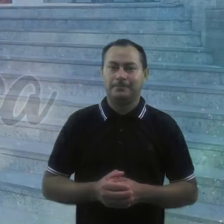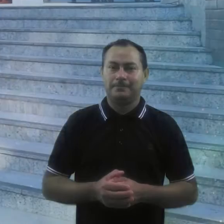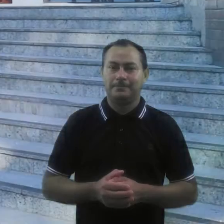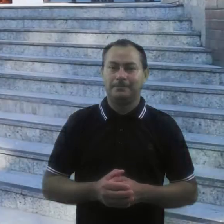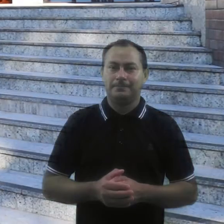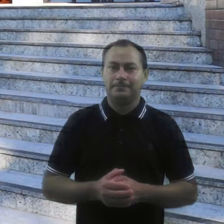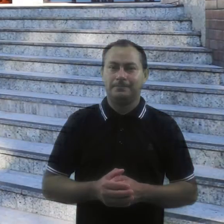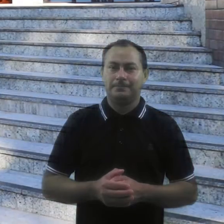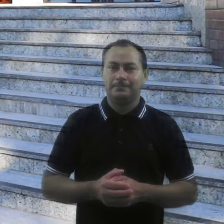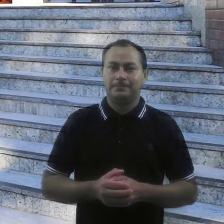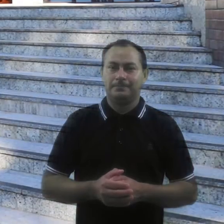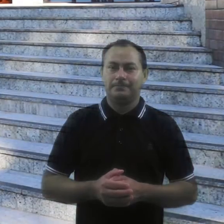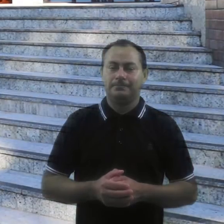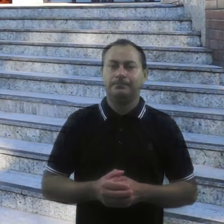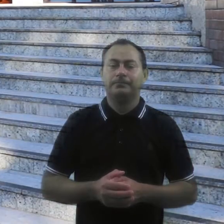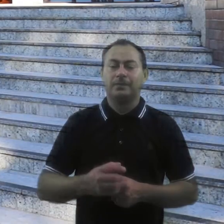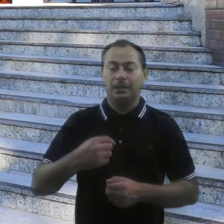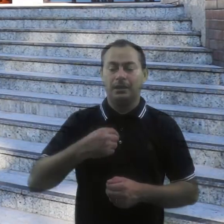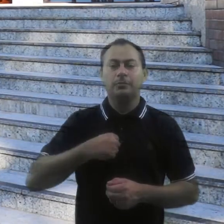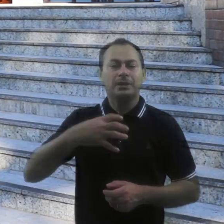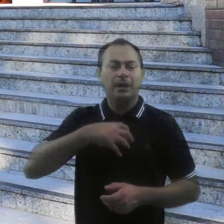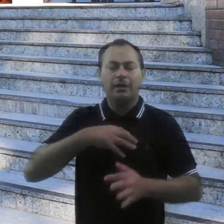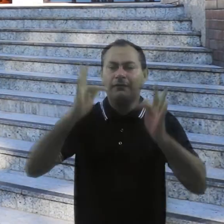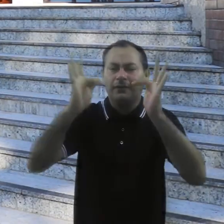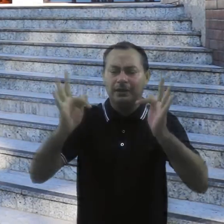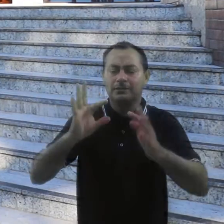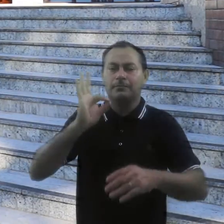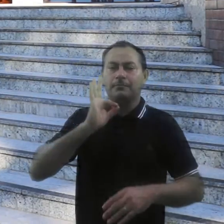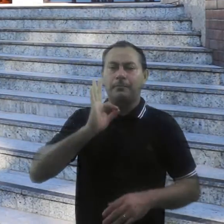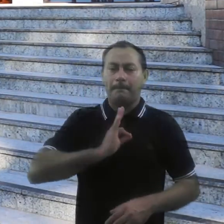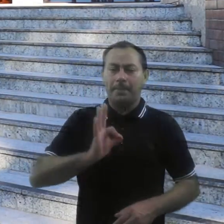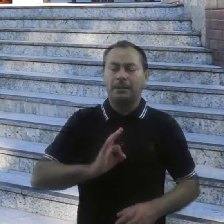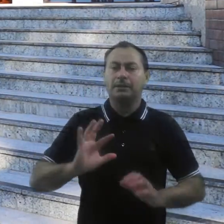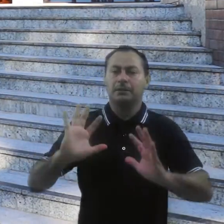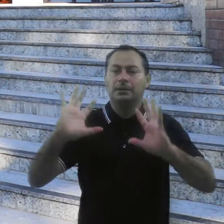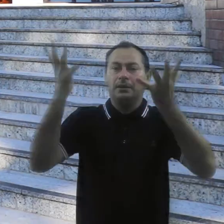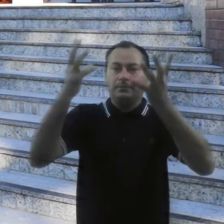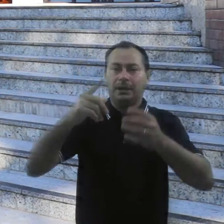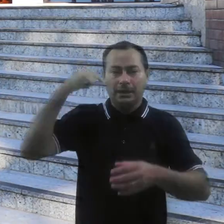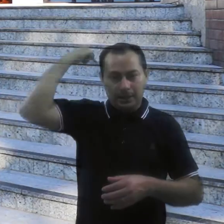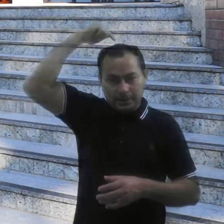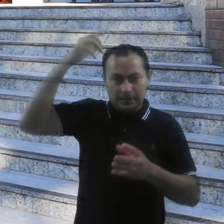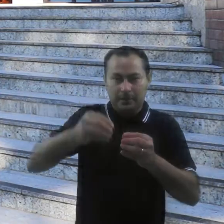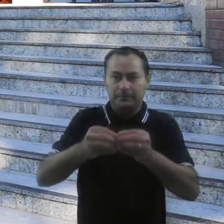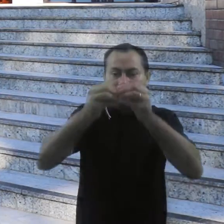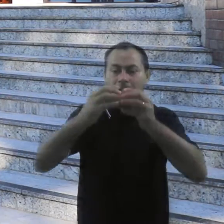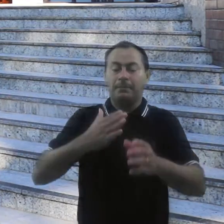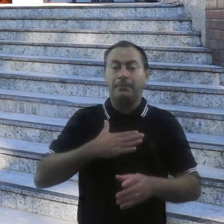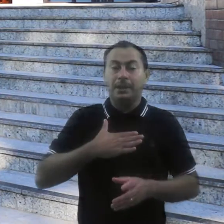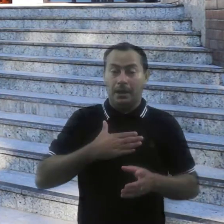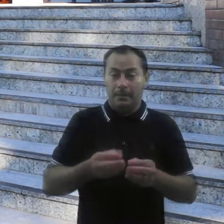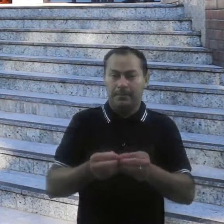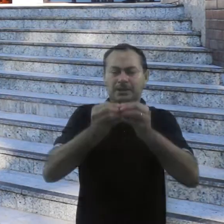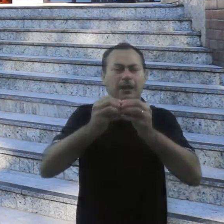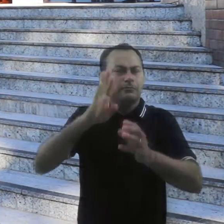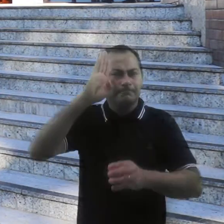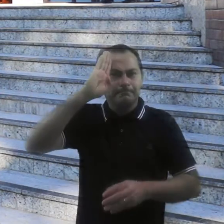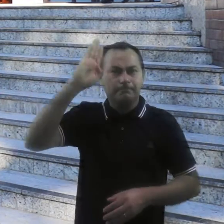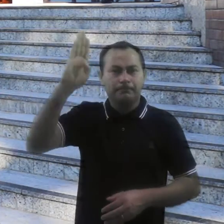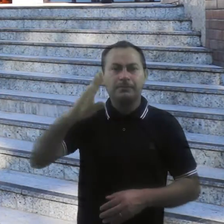Me realizo muito como padre, celebrando a Santa Eucaristia. Para mim, a missa é algo fundamental e o cume de toda a